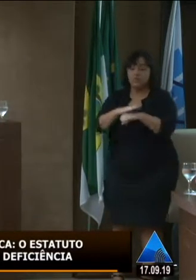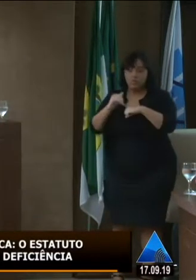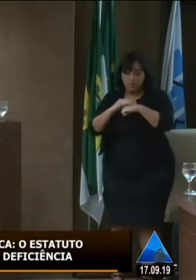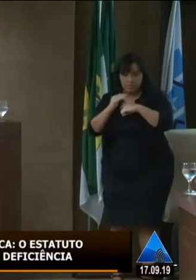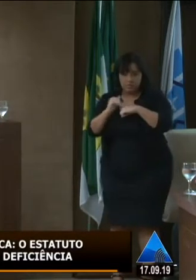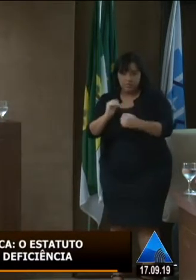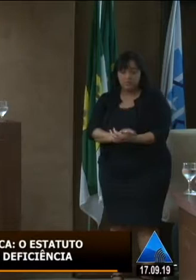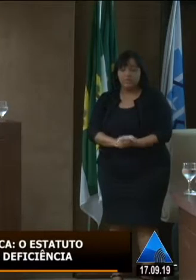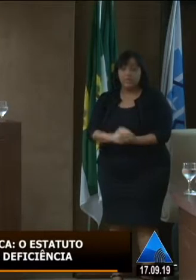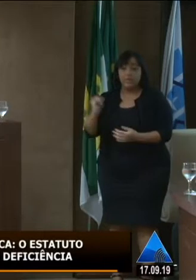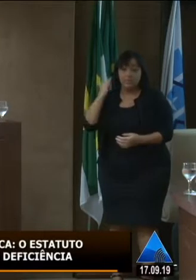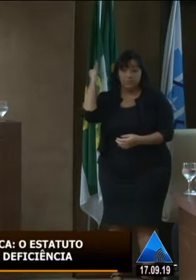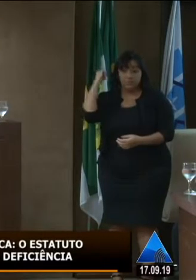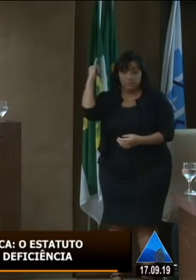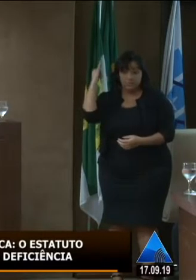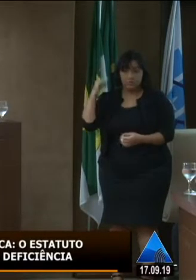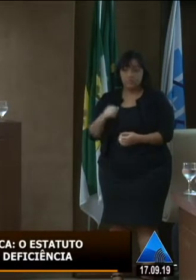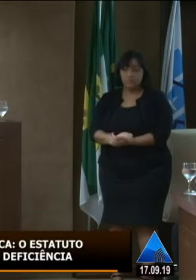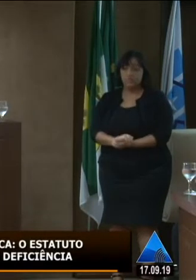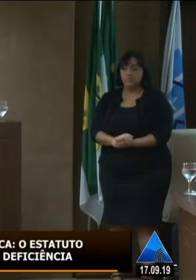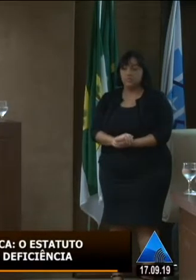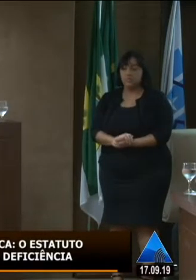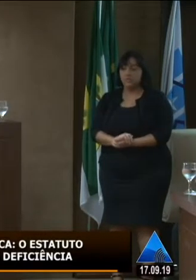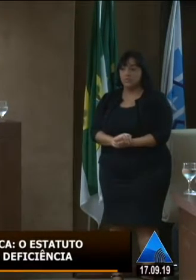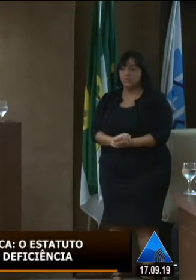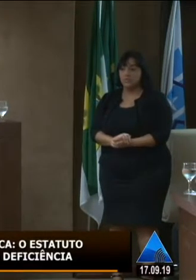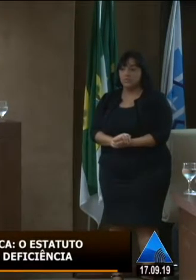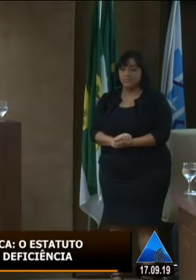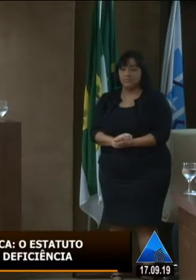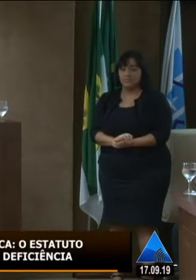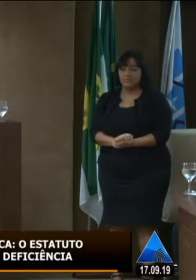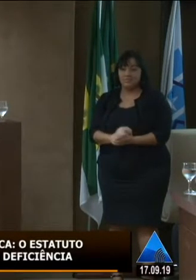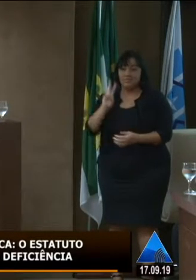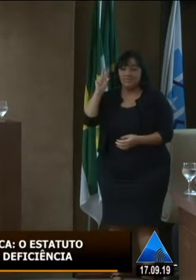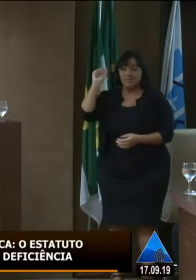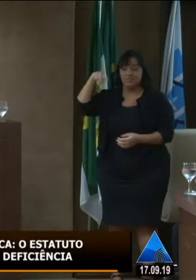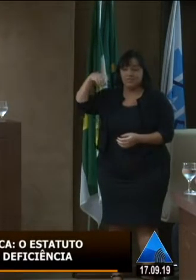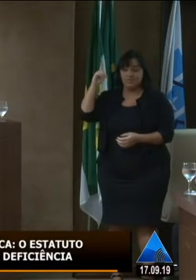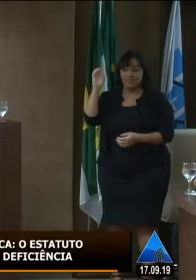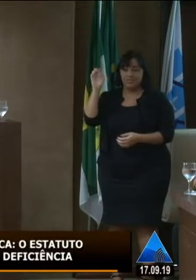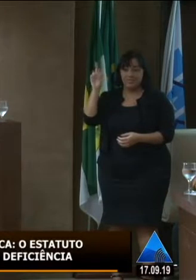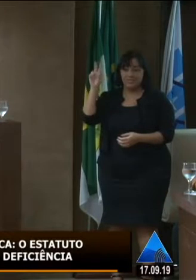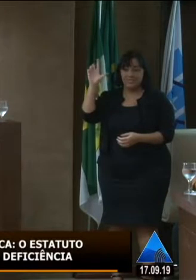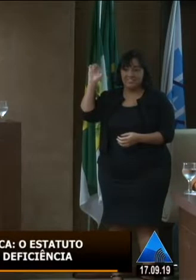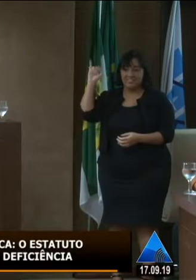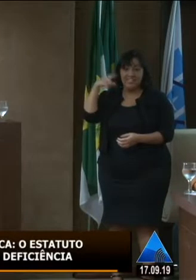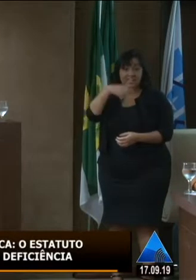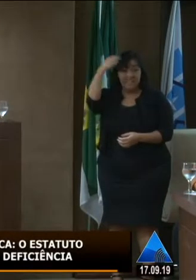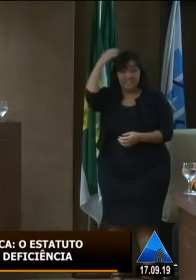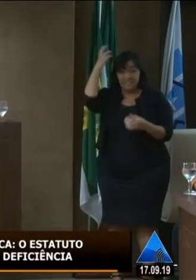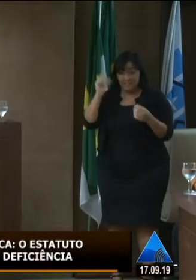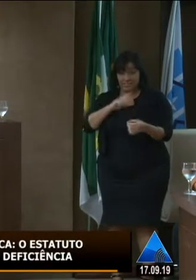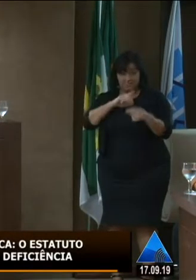tempos, como Wanderlei ainda tinha cabelo, né? A gente